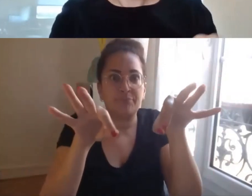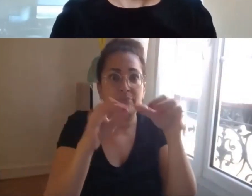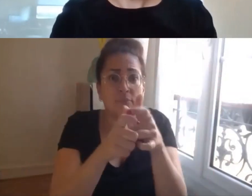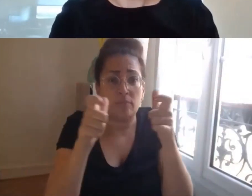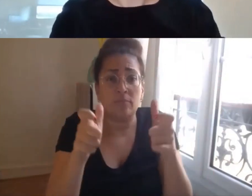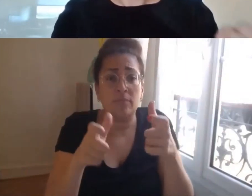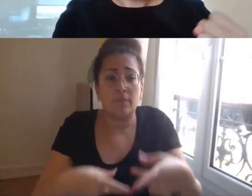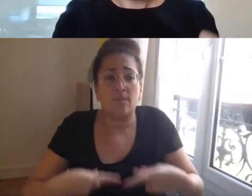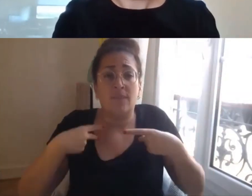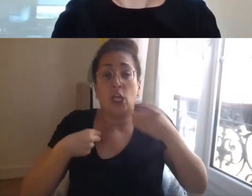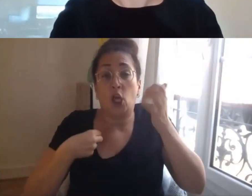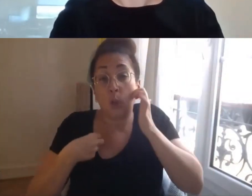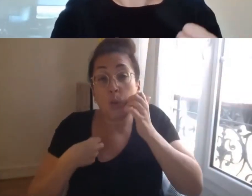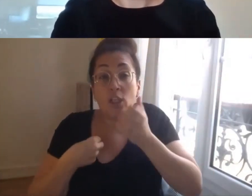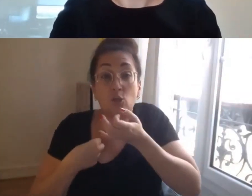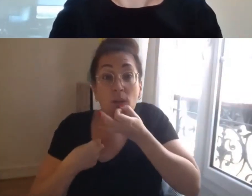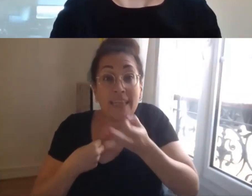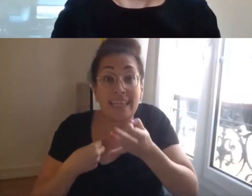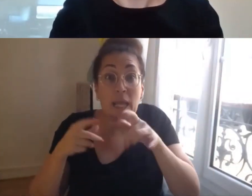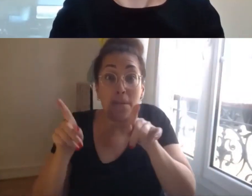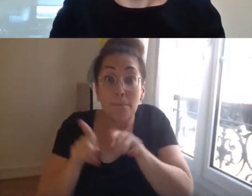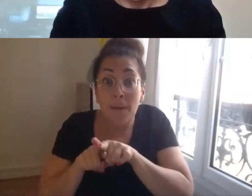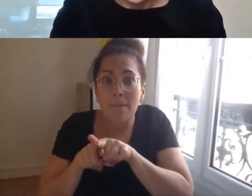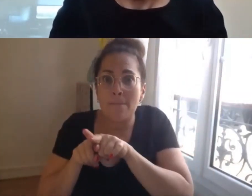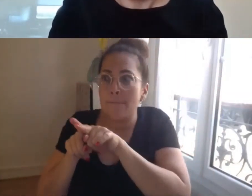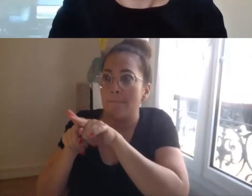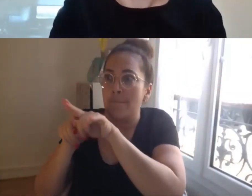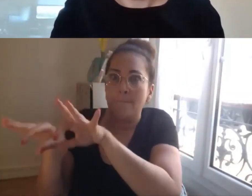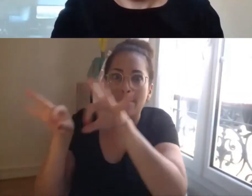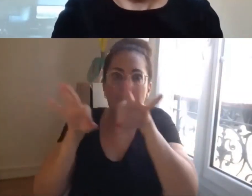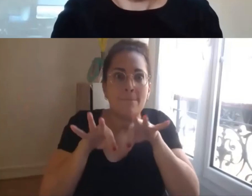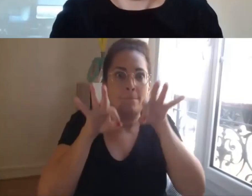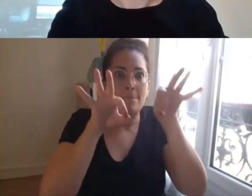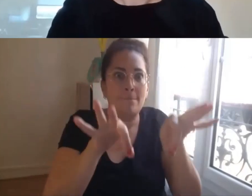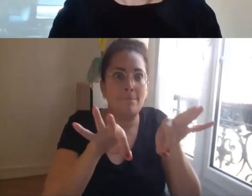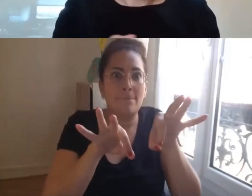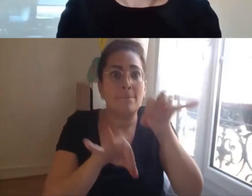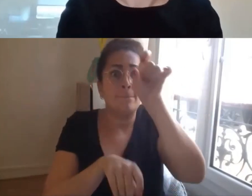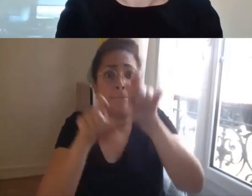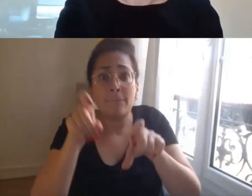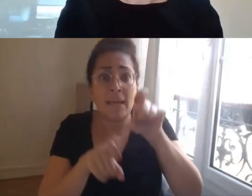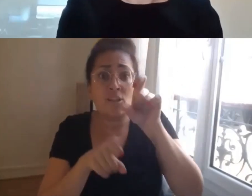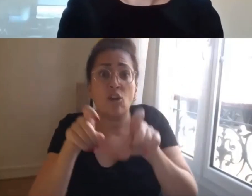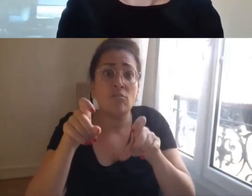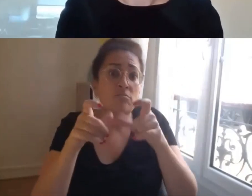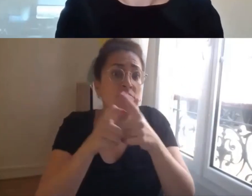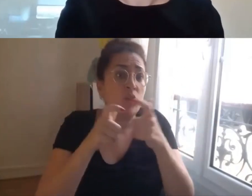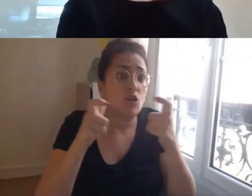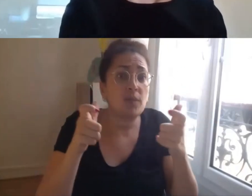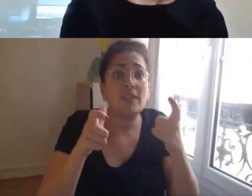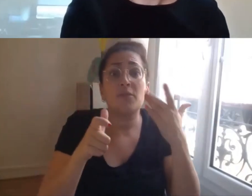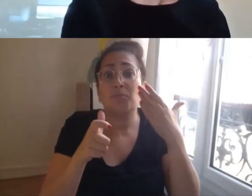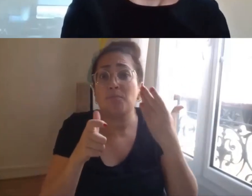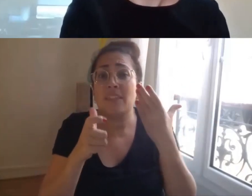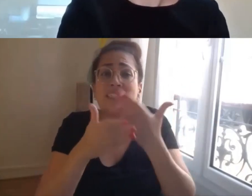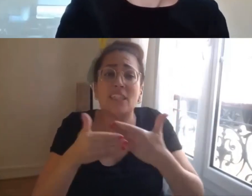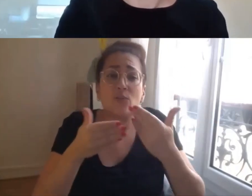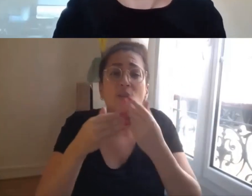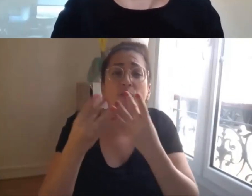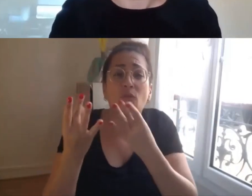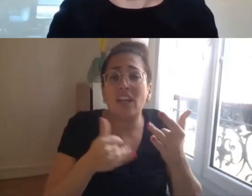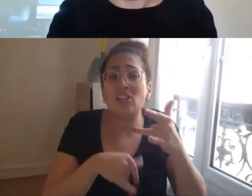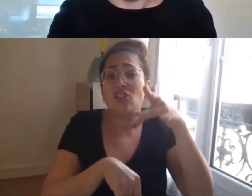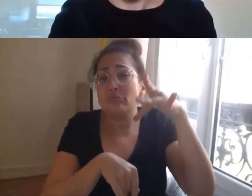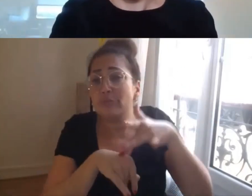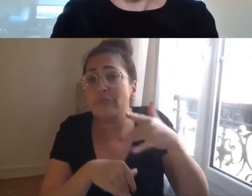pour pouvoir prendre du recul et pour pouvoir donner la chance à toute personne d'intégrer et en particulier les plus fragiles et notamment les personnes en